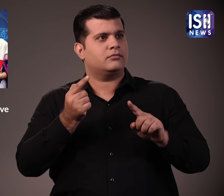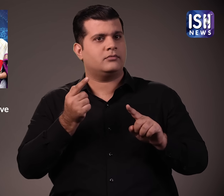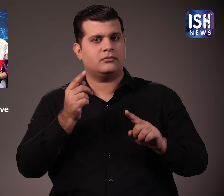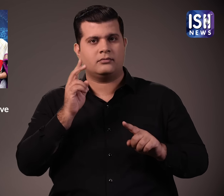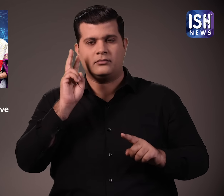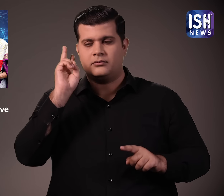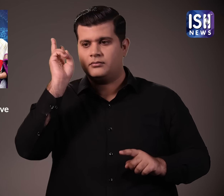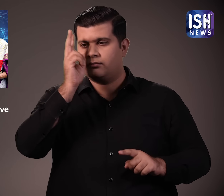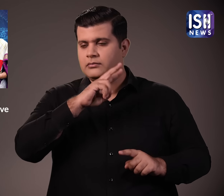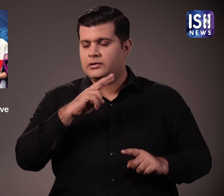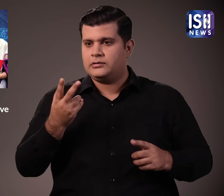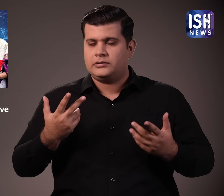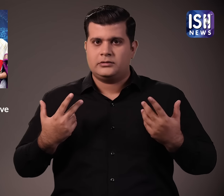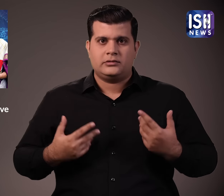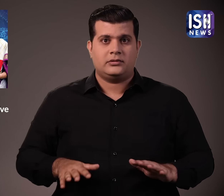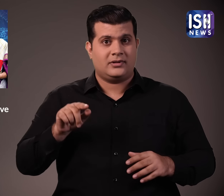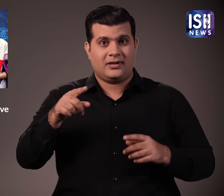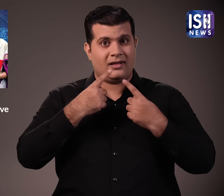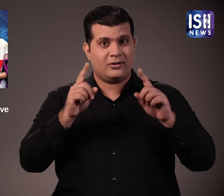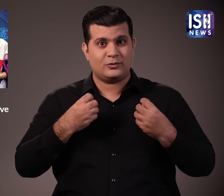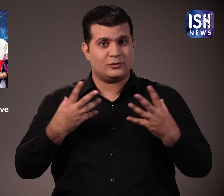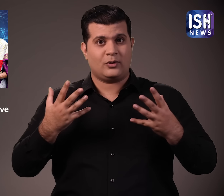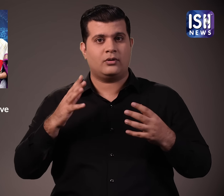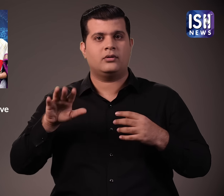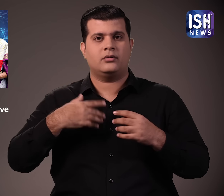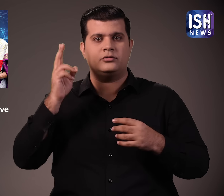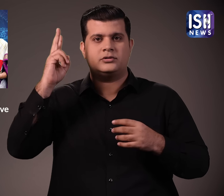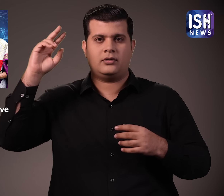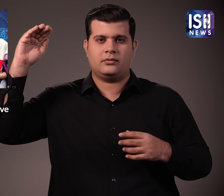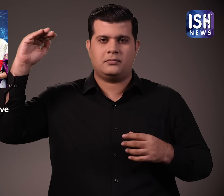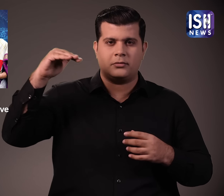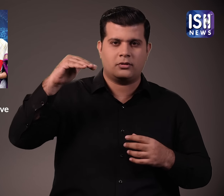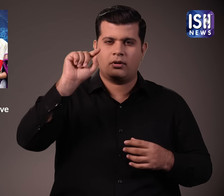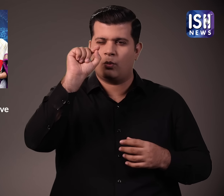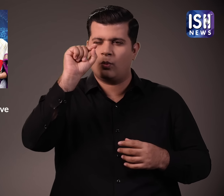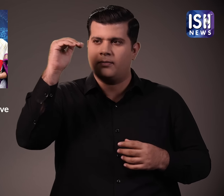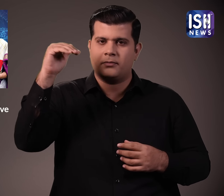नाराज है, घोशना के बाद शेर बजार में थोड़ी सी गिरावट आई,